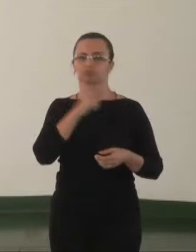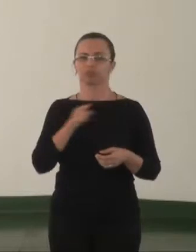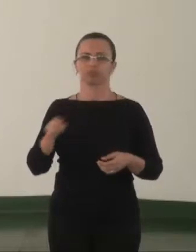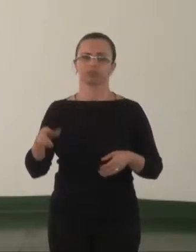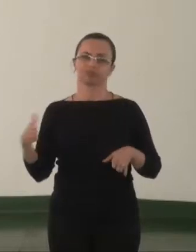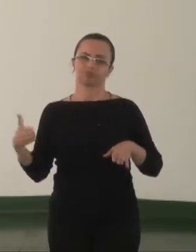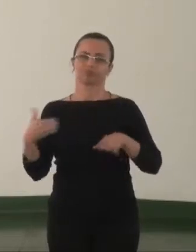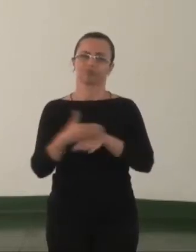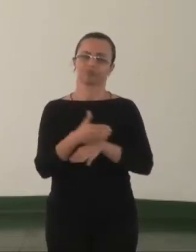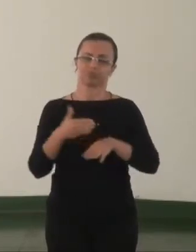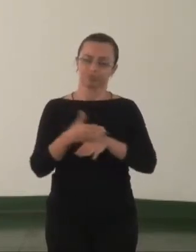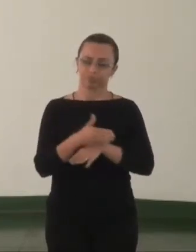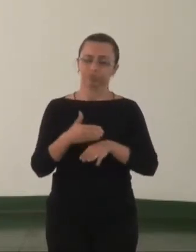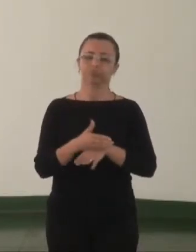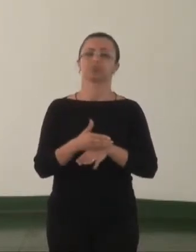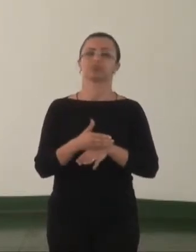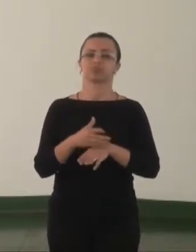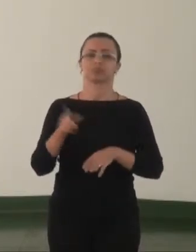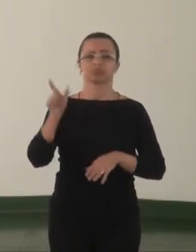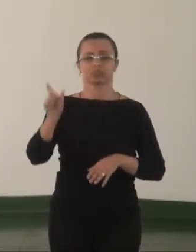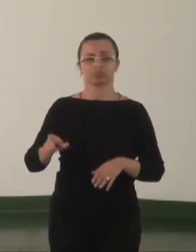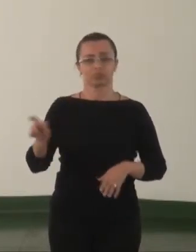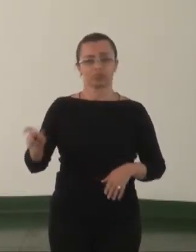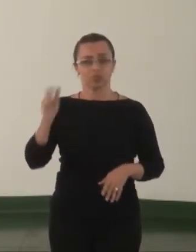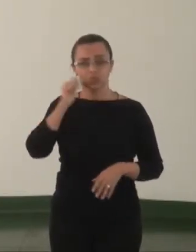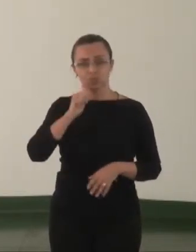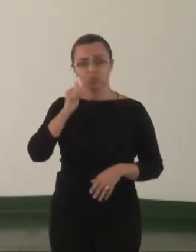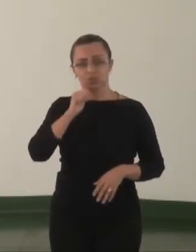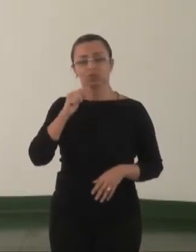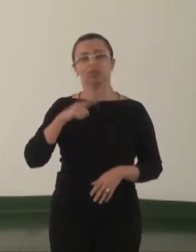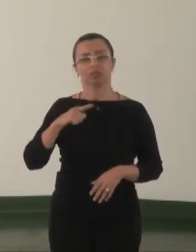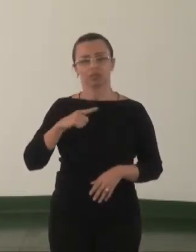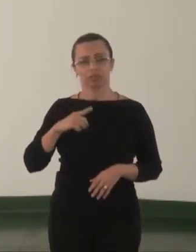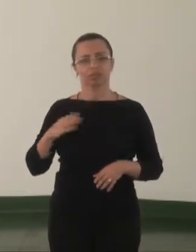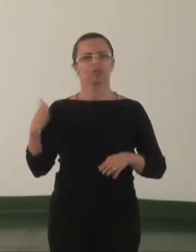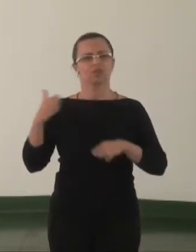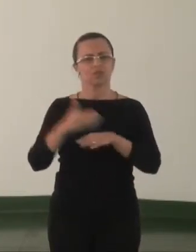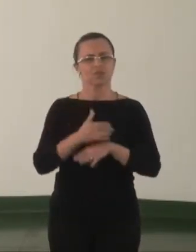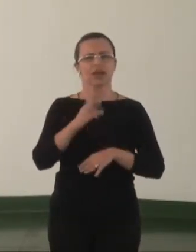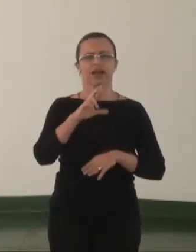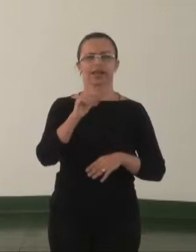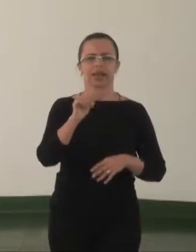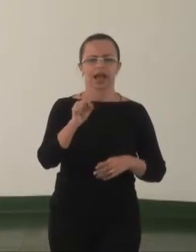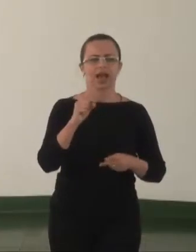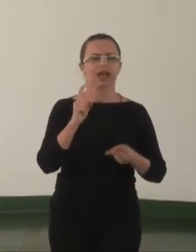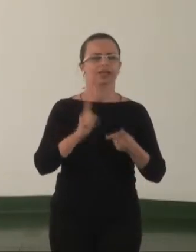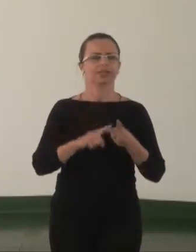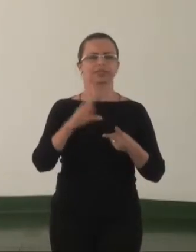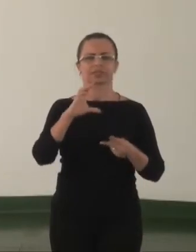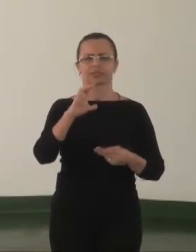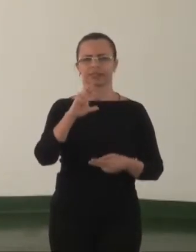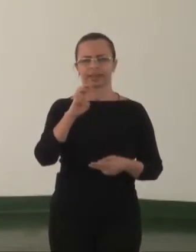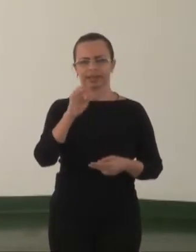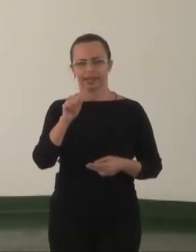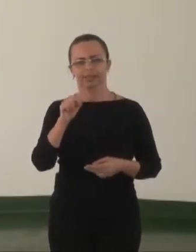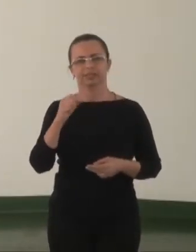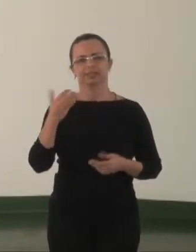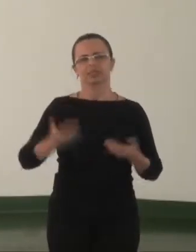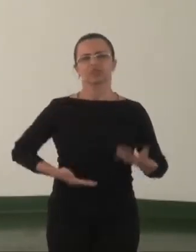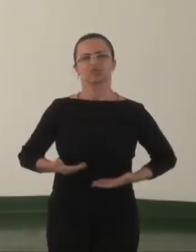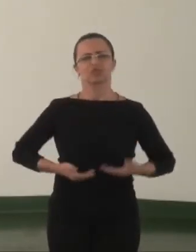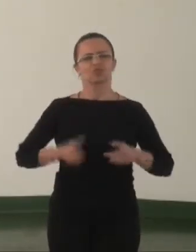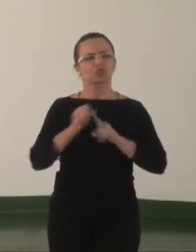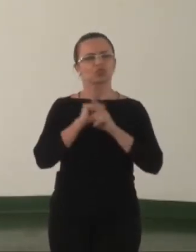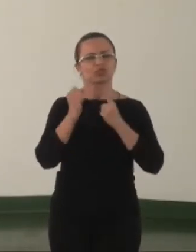das pessoas. As mulheres têm ido a CRAS, CREAS, DEANS